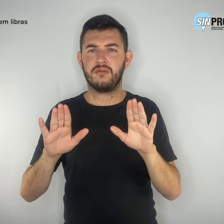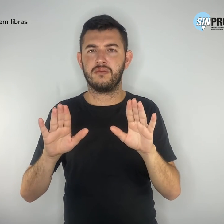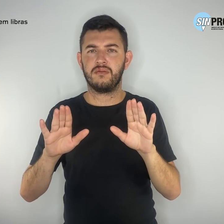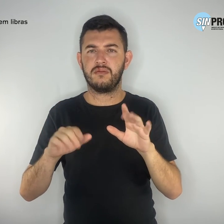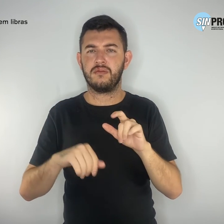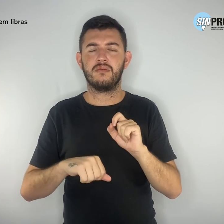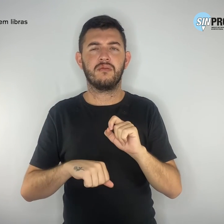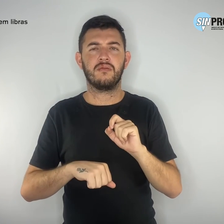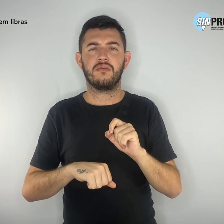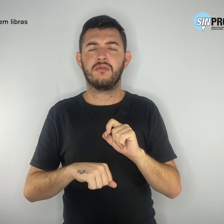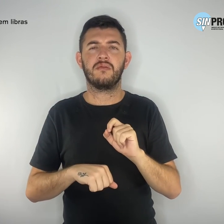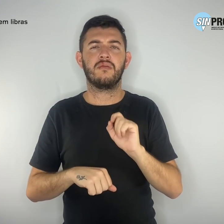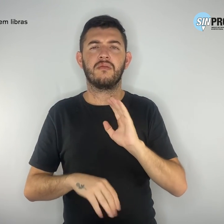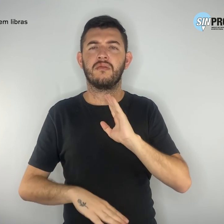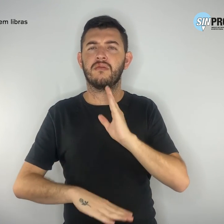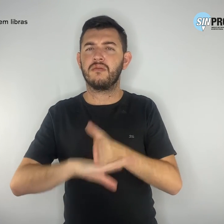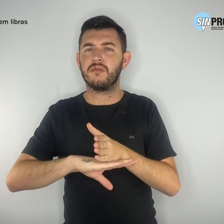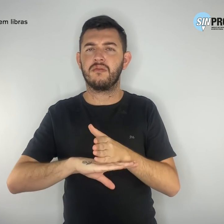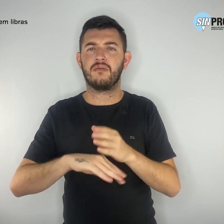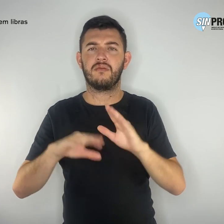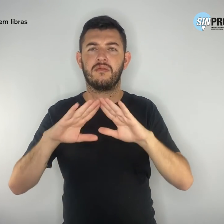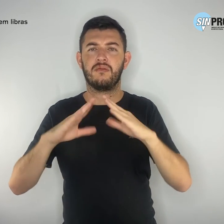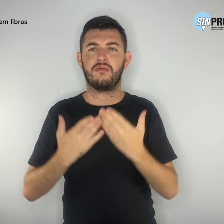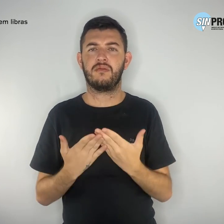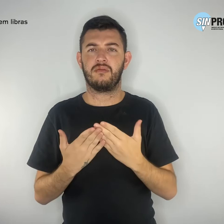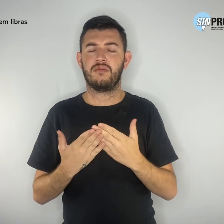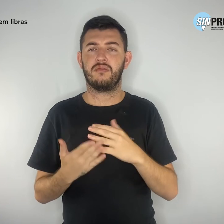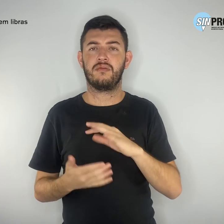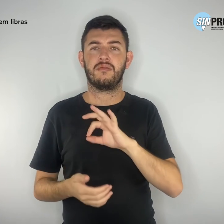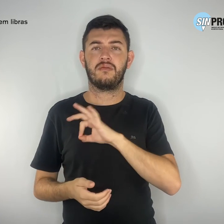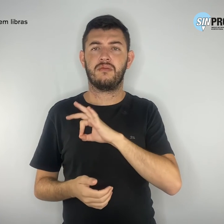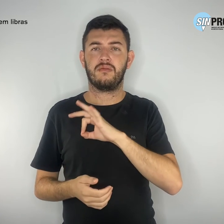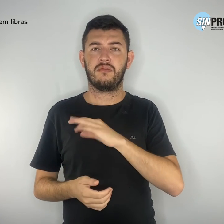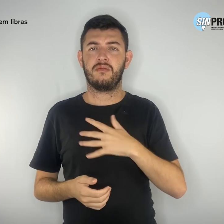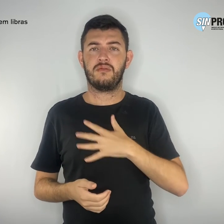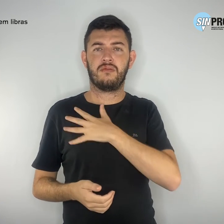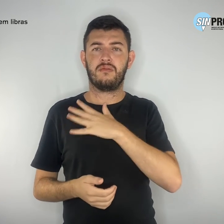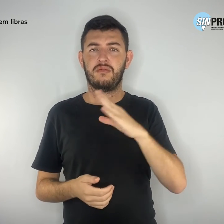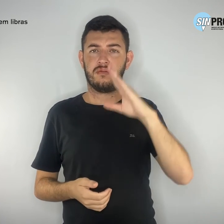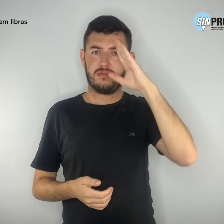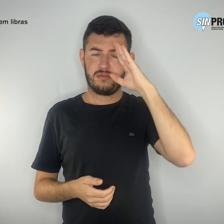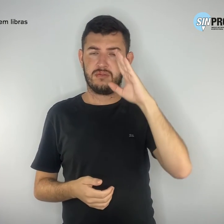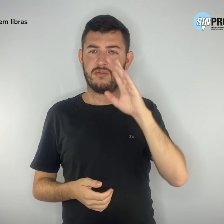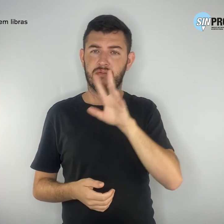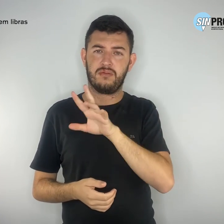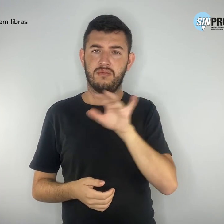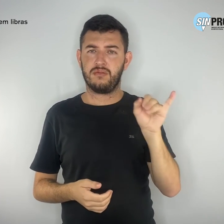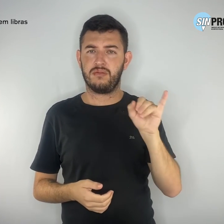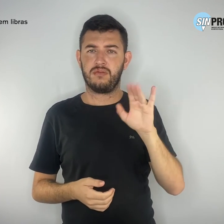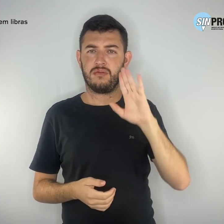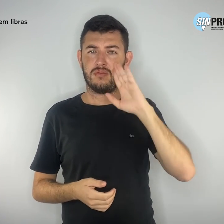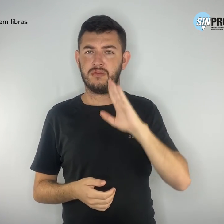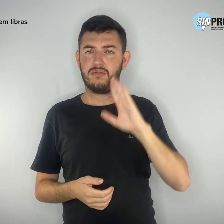todas com as escolas cívico-militares será uma de nossas principais batalhas.